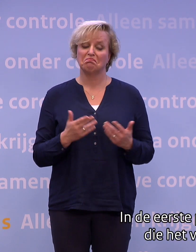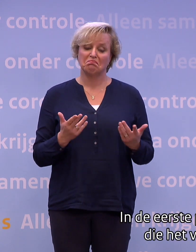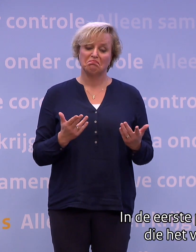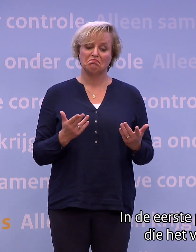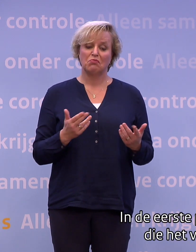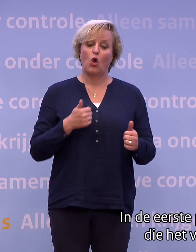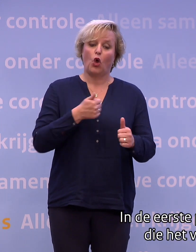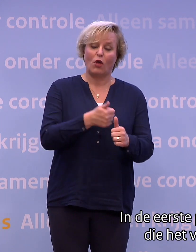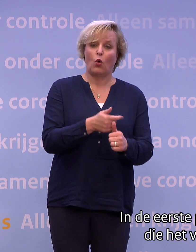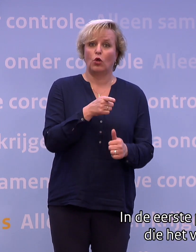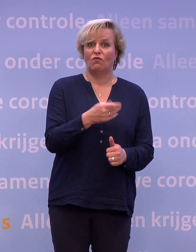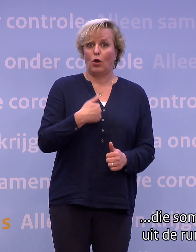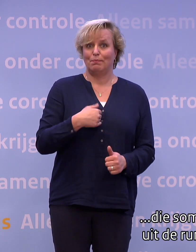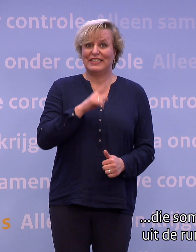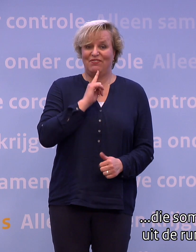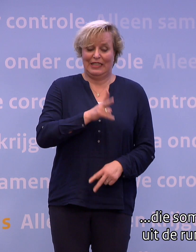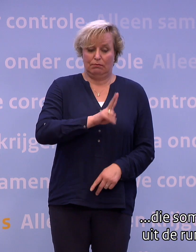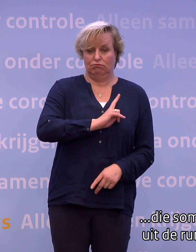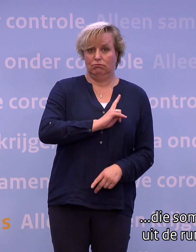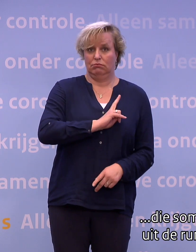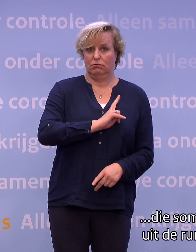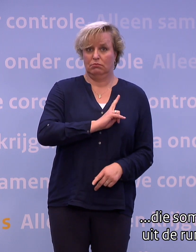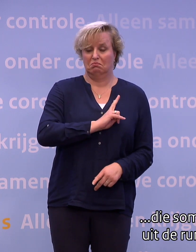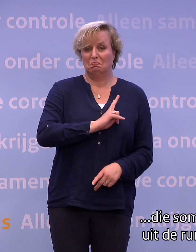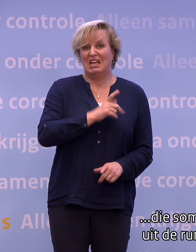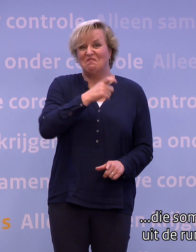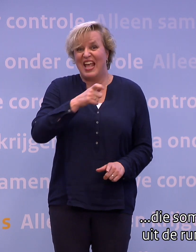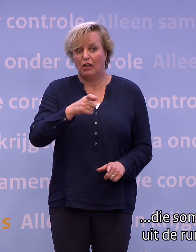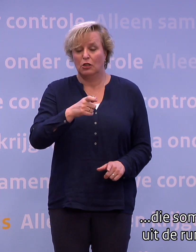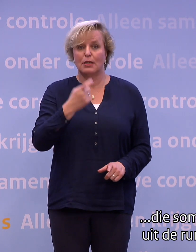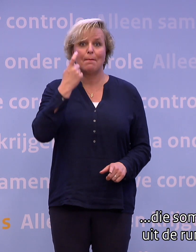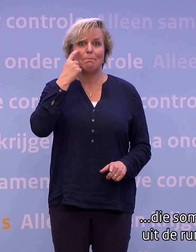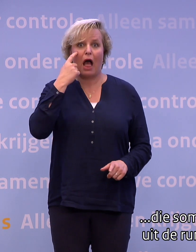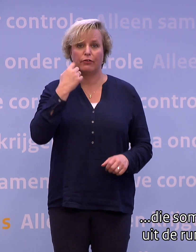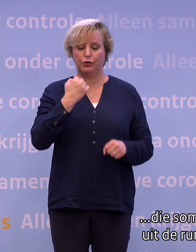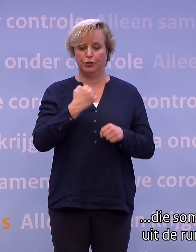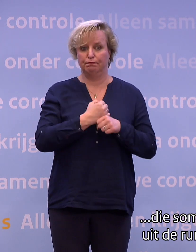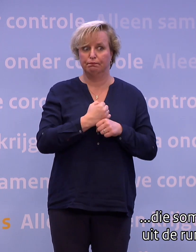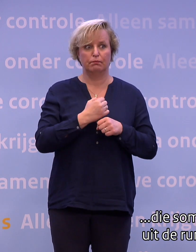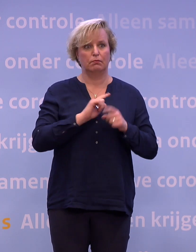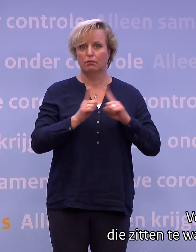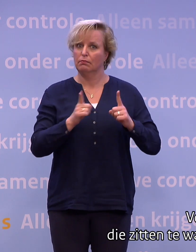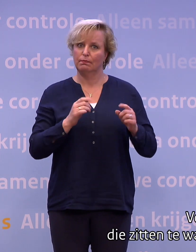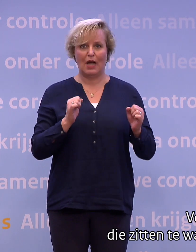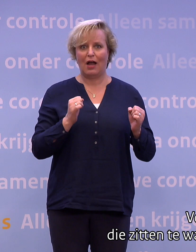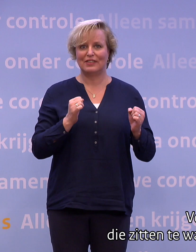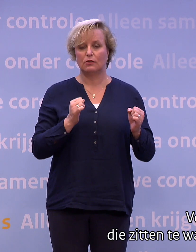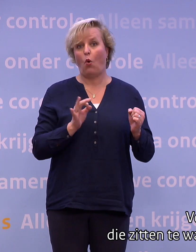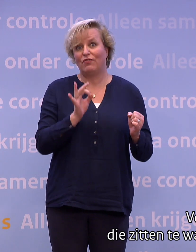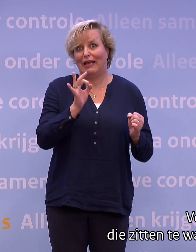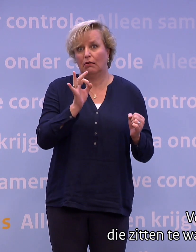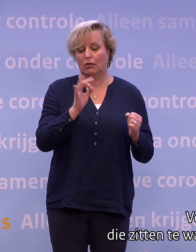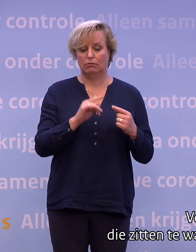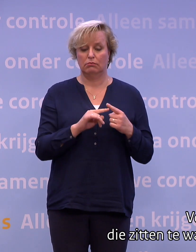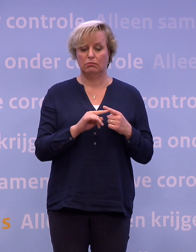mensen die het virus zelf oplopen. Die soms weken, maanden uit de running zijn. Of erger, voor mensen die zitten te wachten op